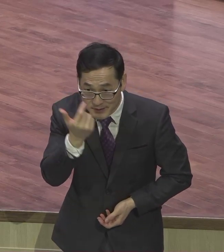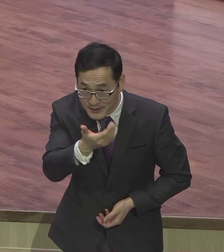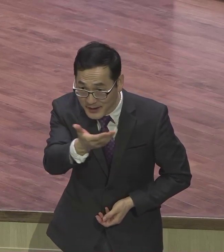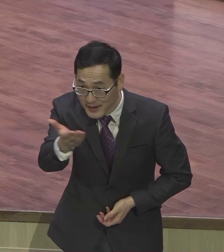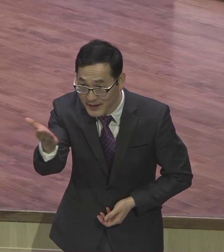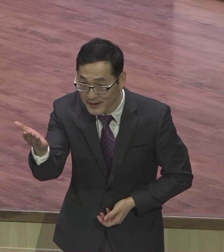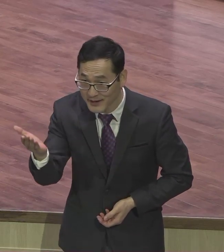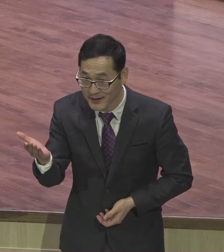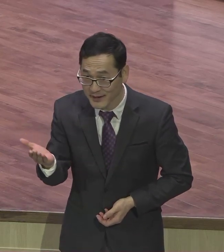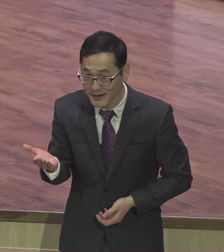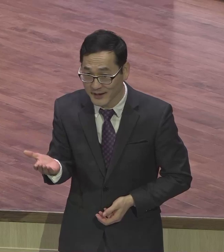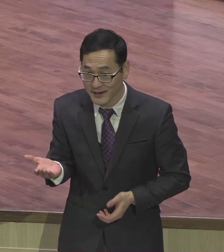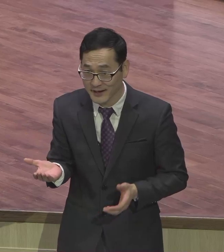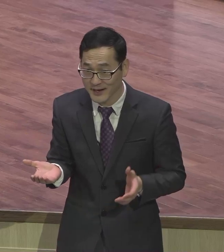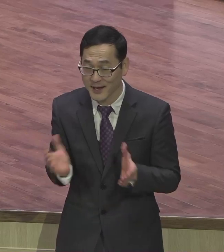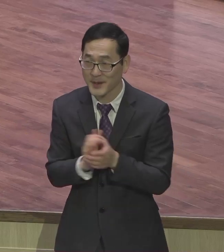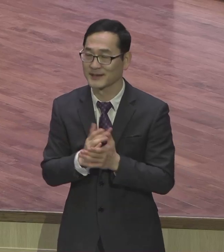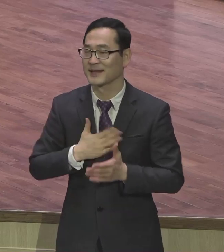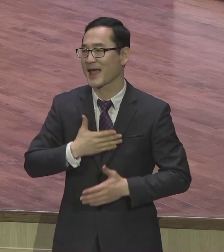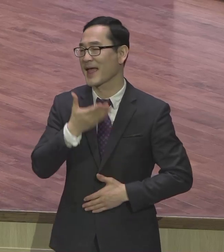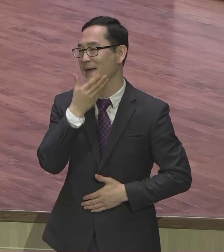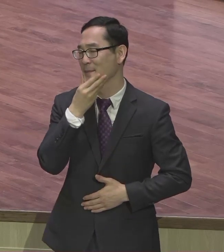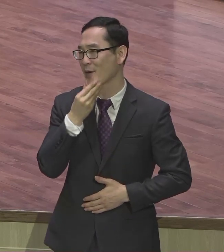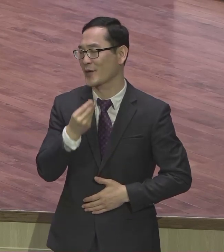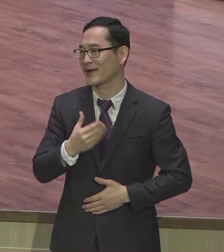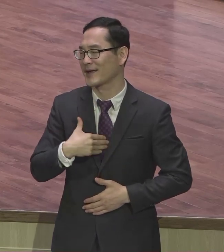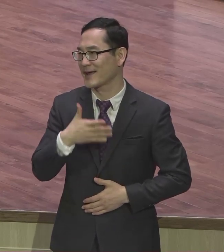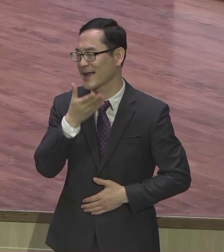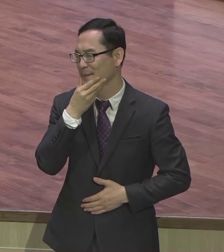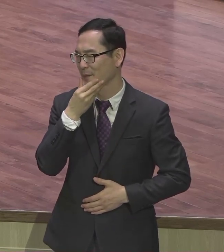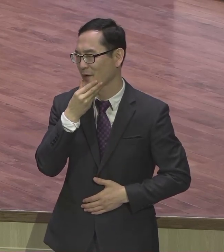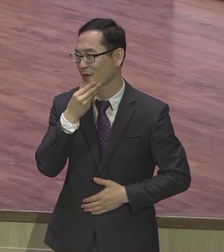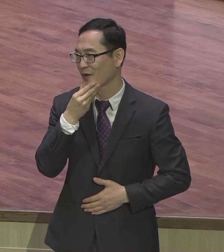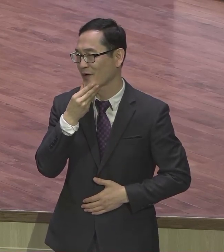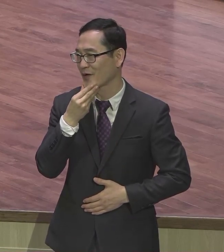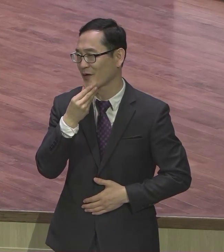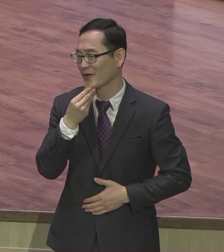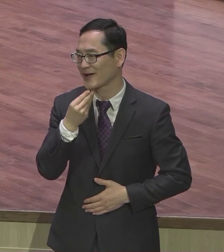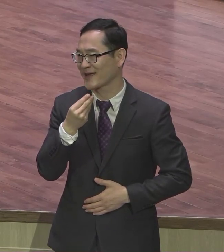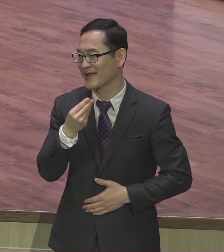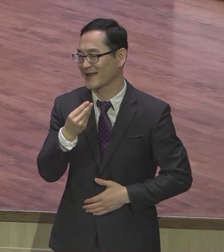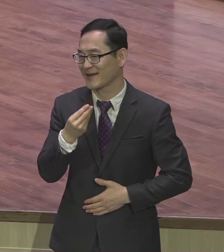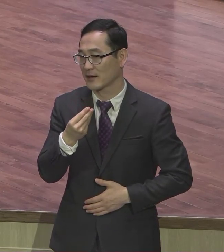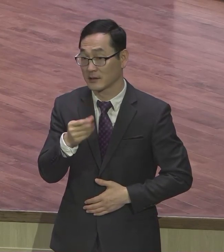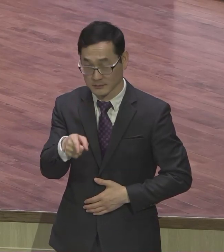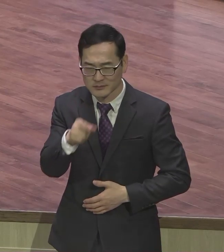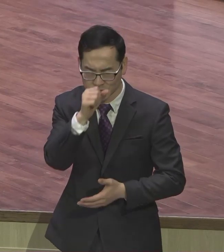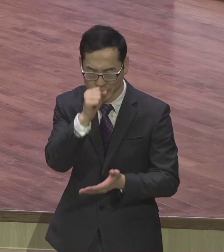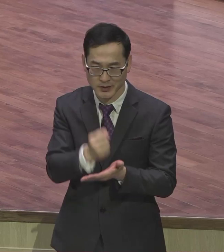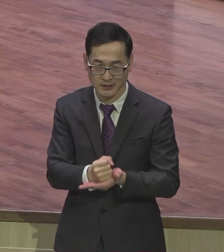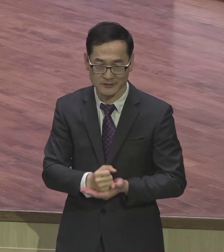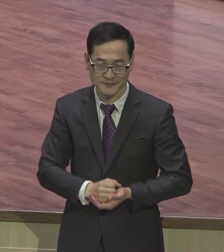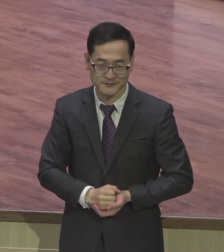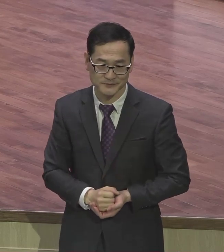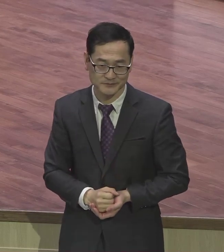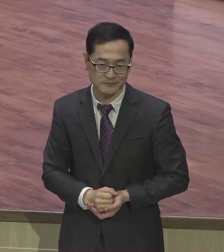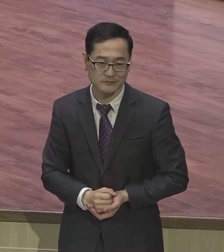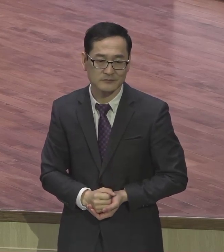나 참 행복해 나 너무 행복해 이게 정상이에요 나 너무 행복해 나 너무 걱정이